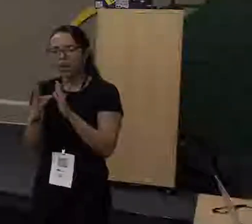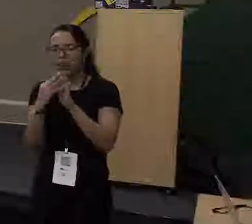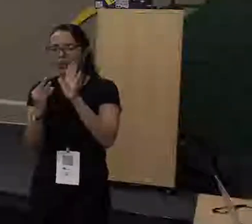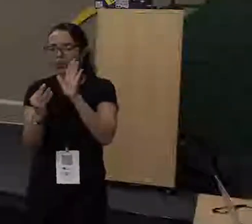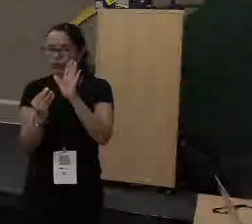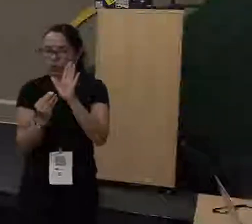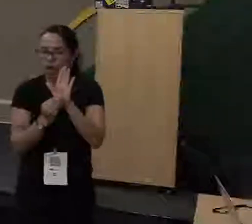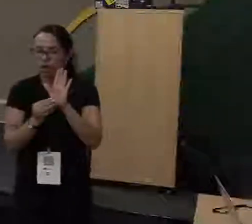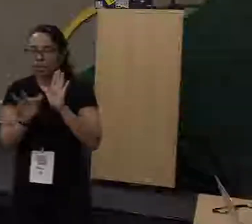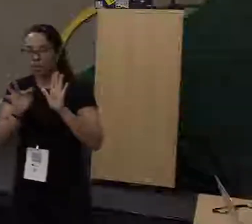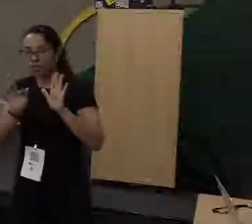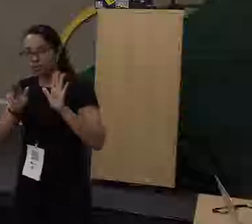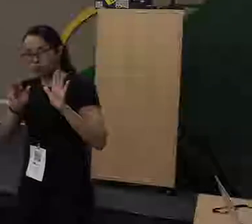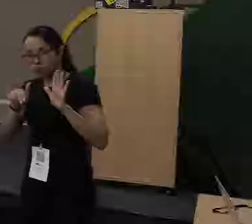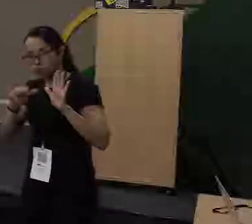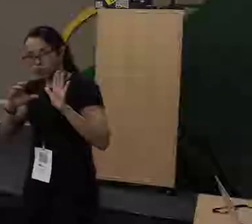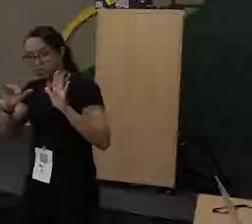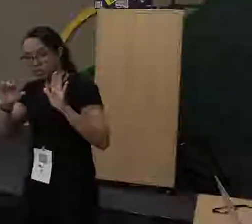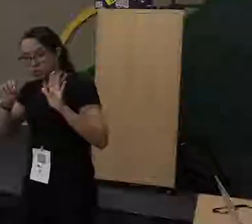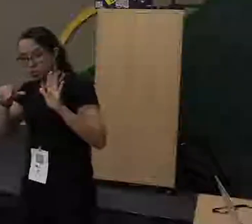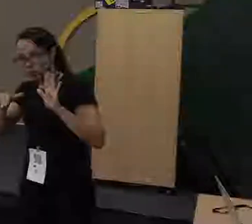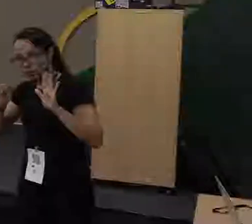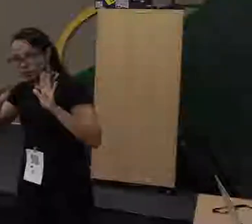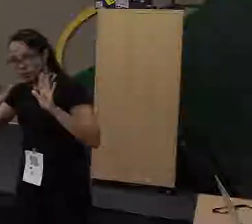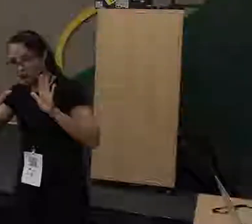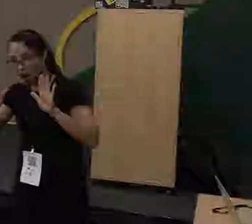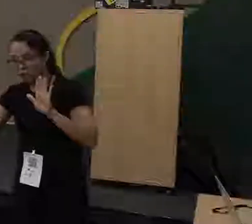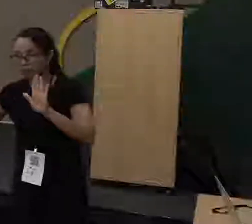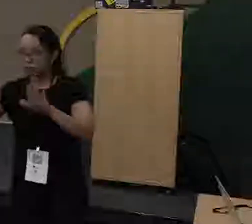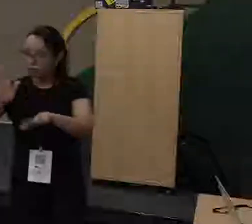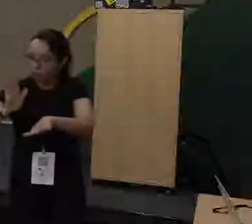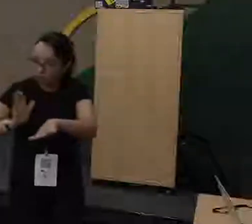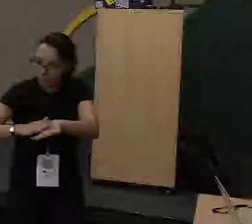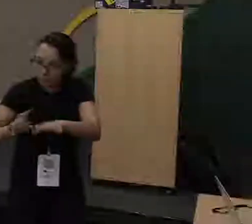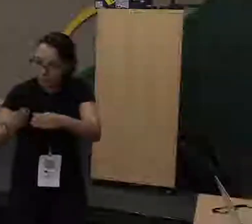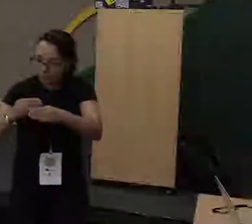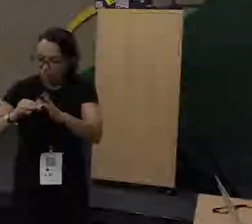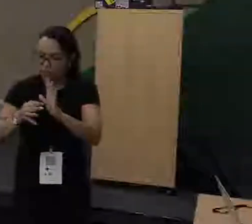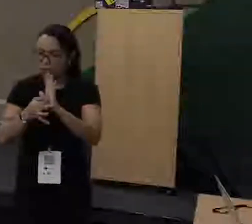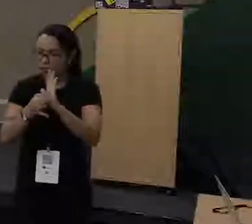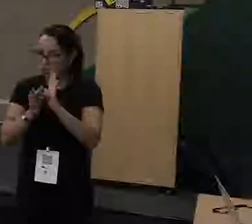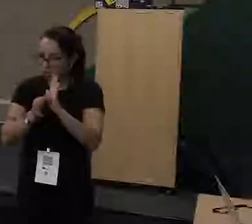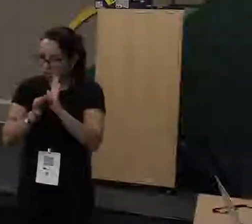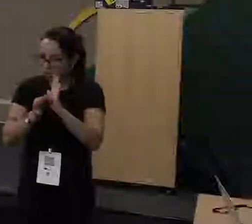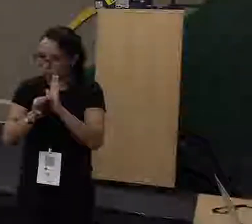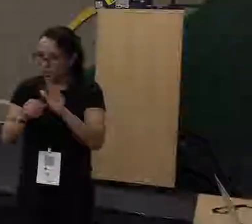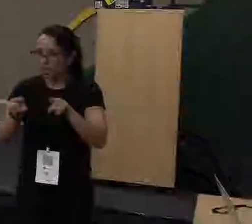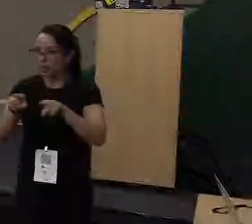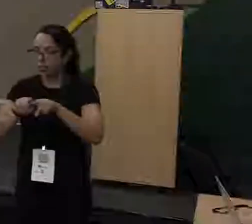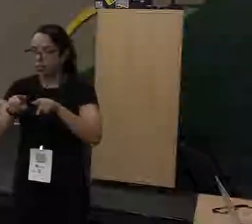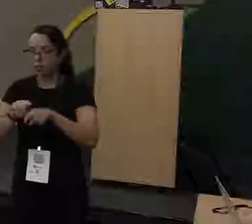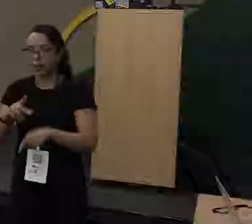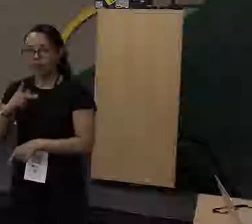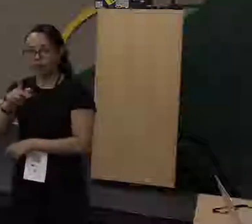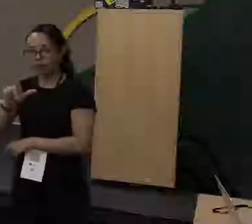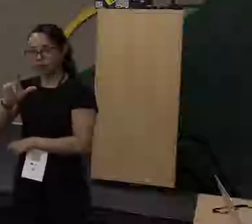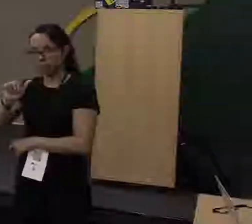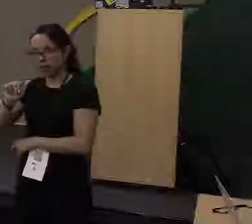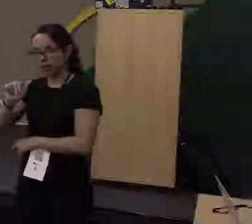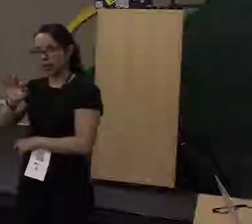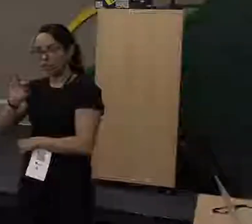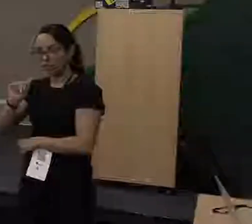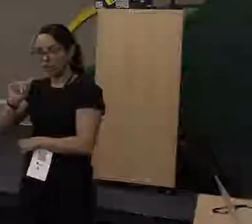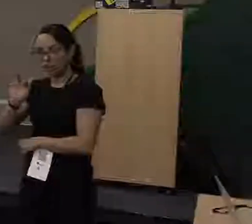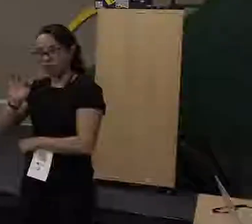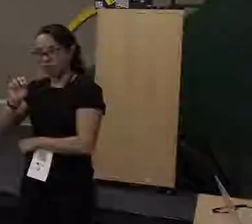fizeram de modificação dentro da própria linguagem Java e da plataforma. Quando a gente fala de Java, a gente não está só falando da